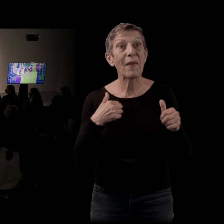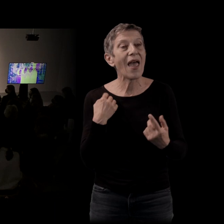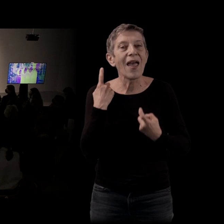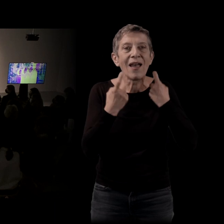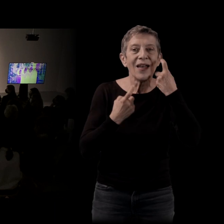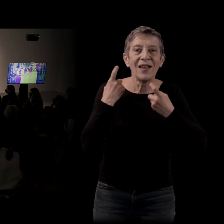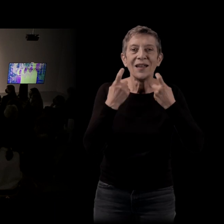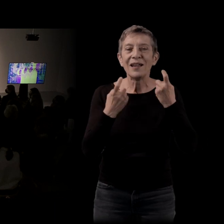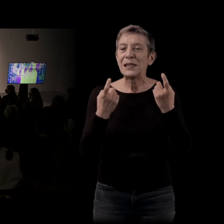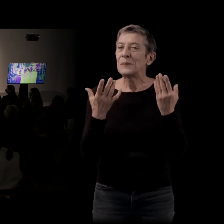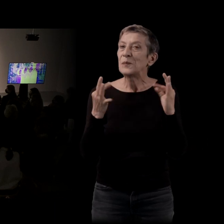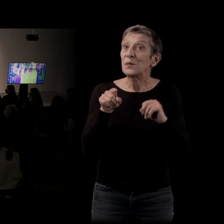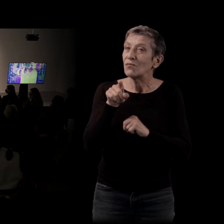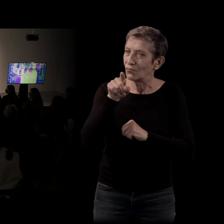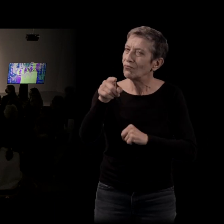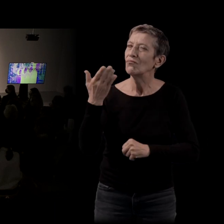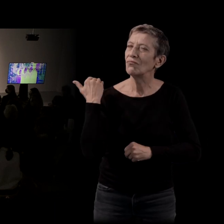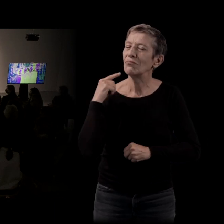dit sur l'importance des sensations.